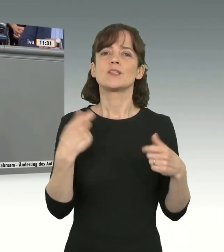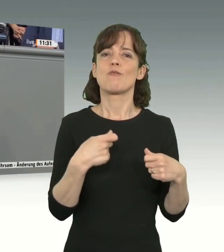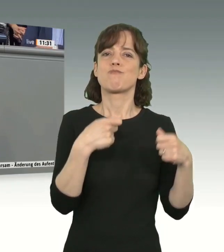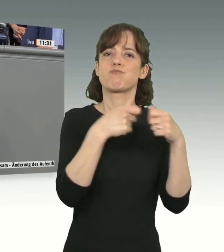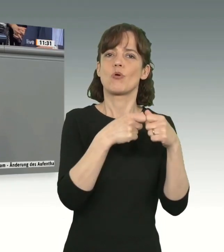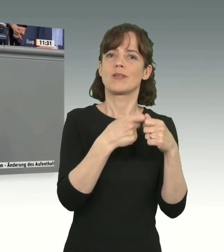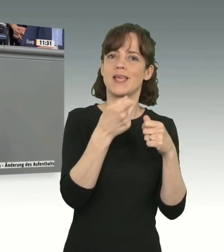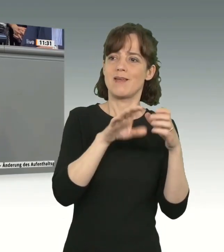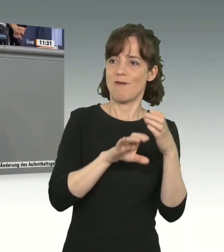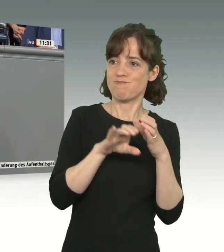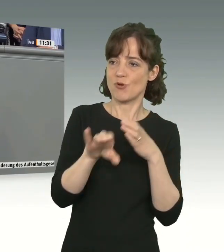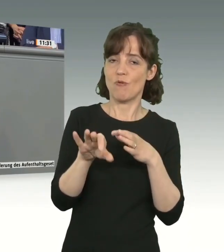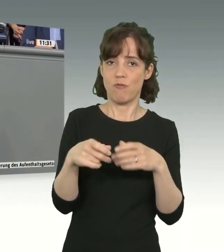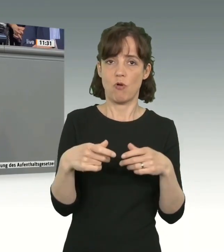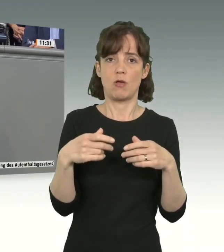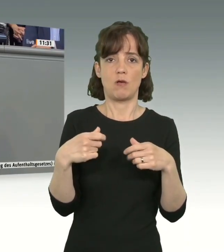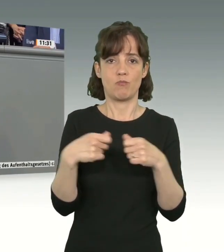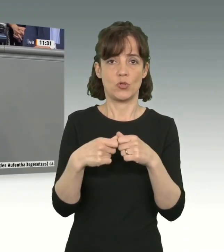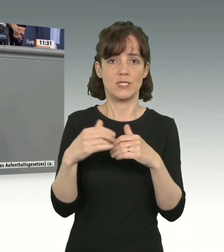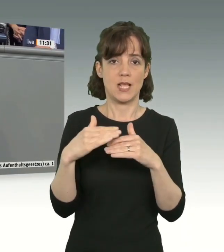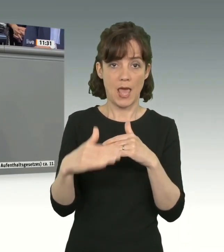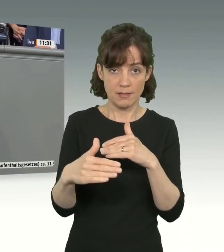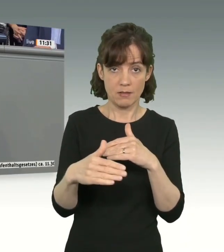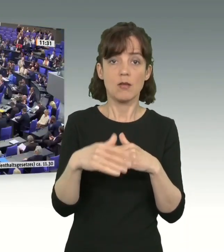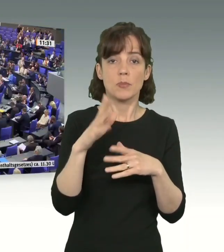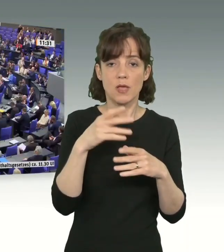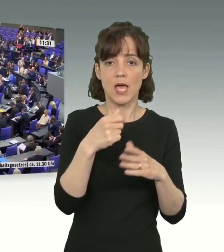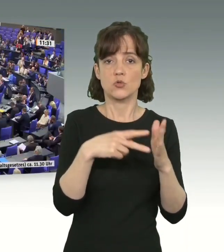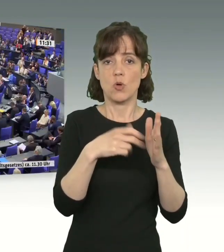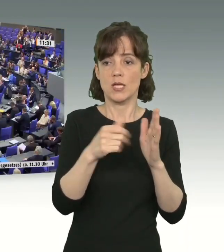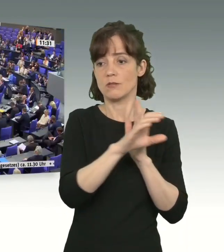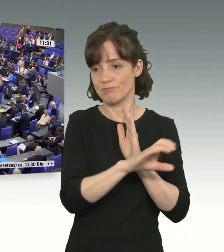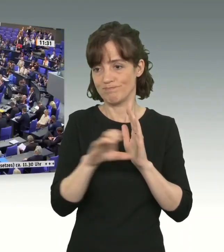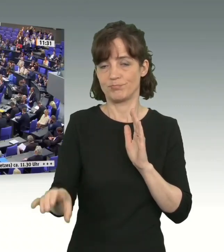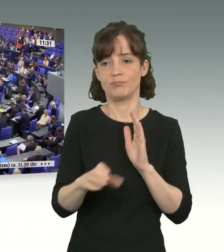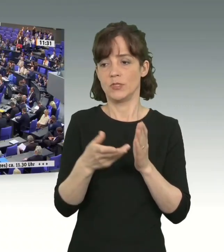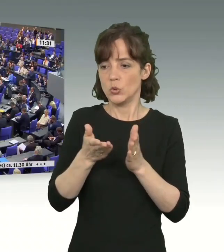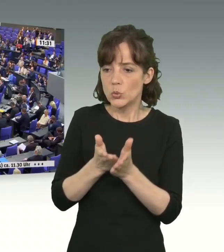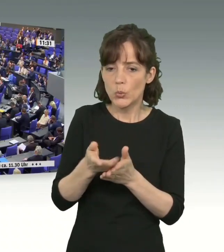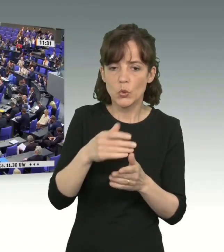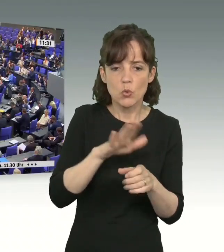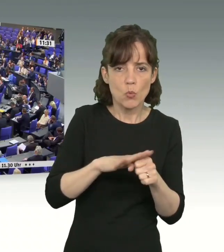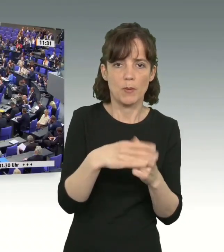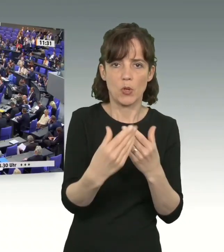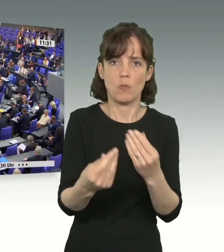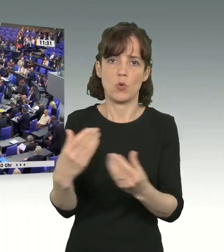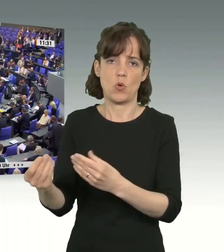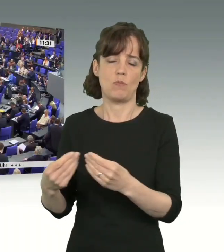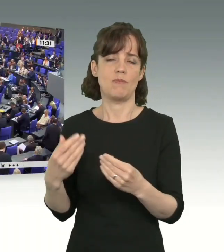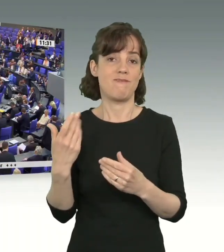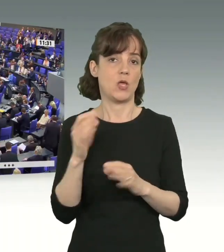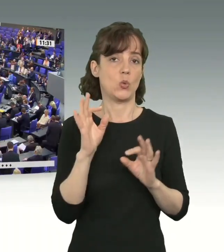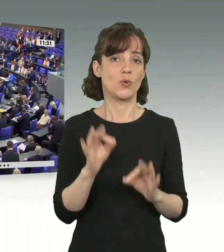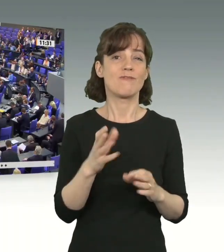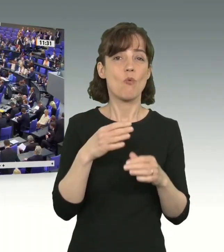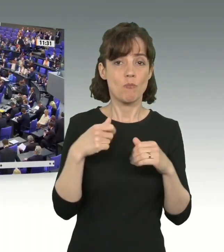Kommunen zur Verfügung stellt, eins zu eins durchkrecht. Und es wäre fantastisch, wenn da die Länder, die unter Ihrer